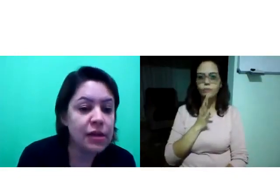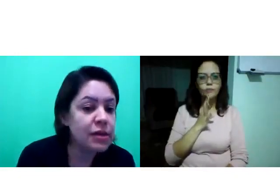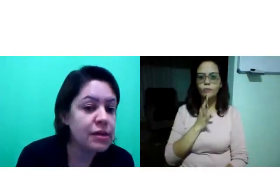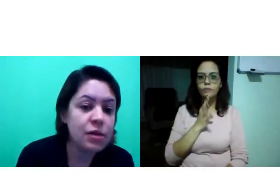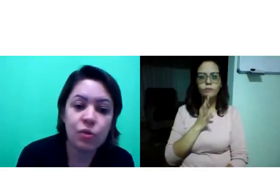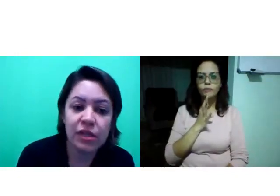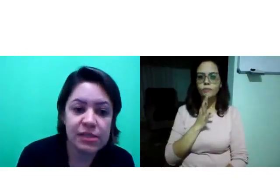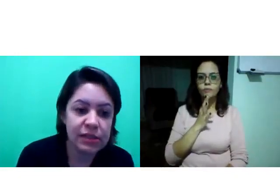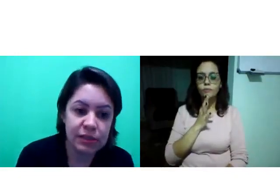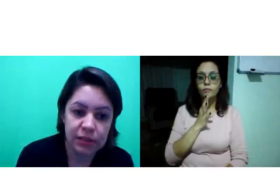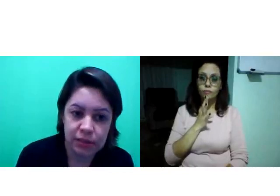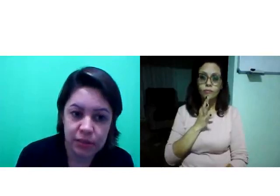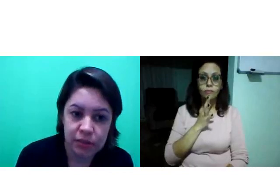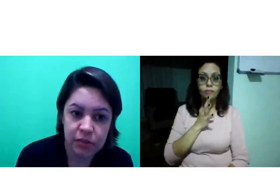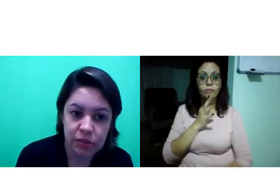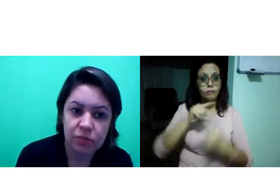Conhecer. Não conhecer.